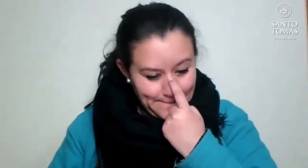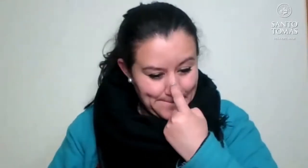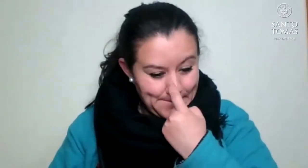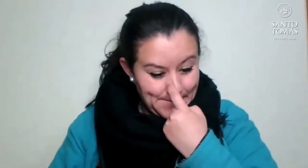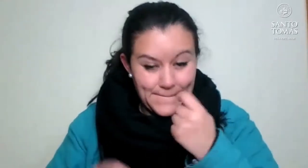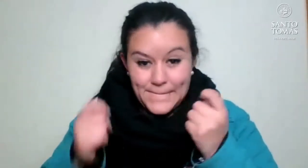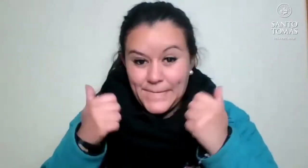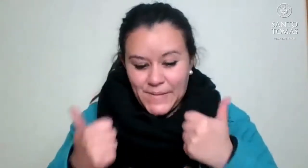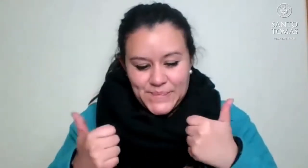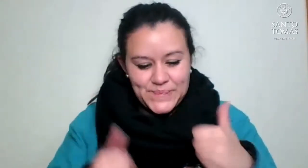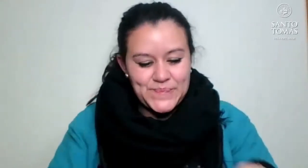Ijuelas.